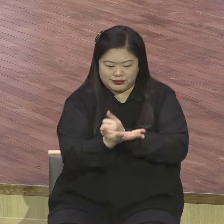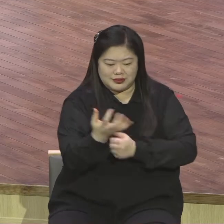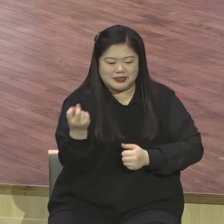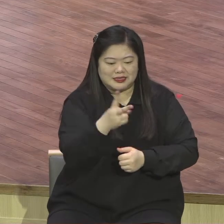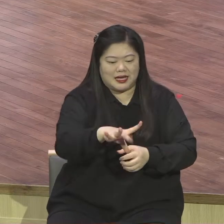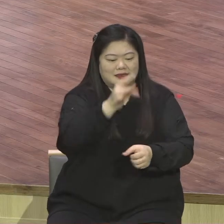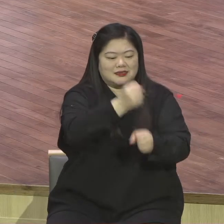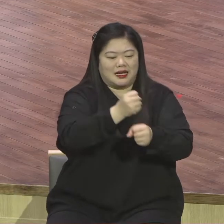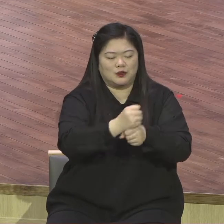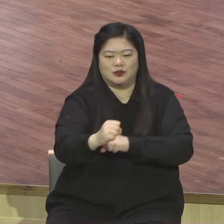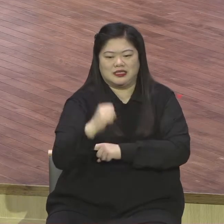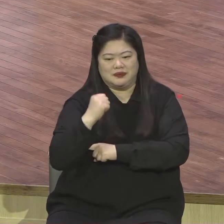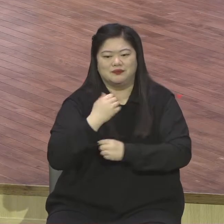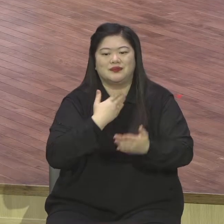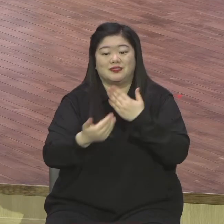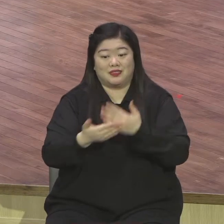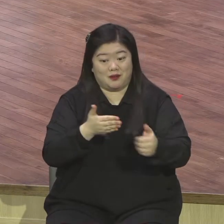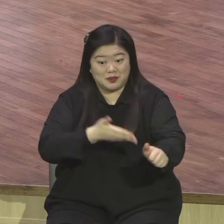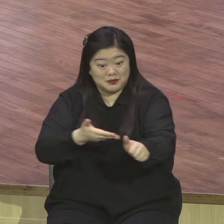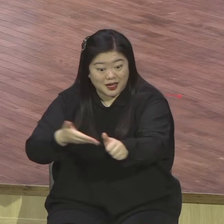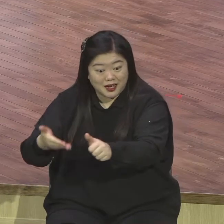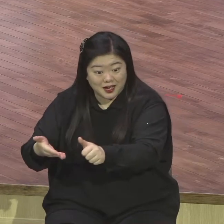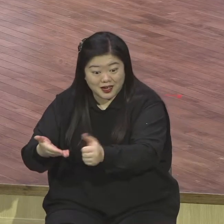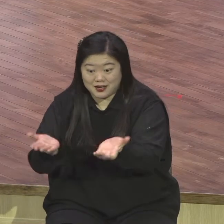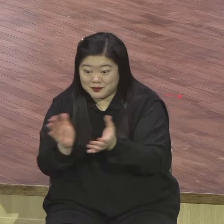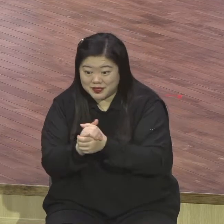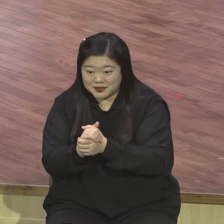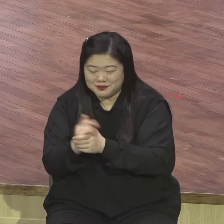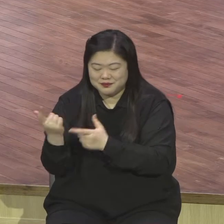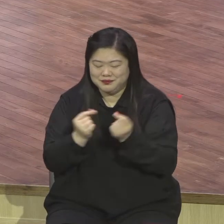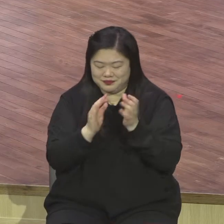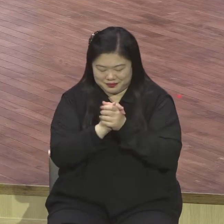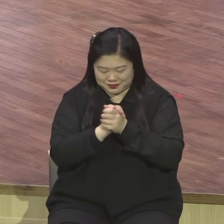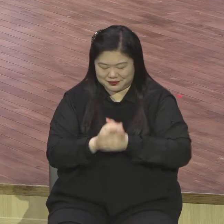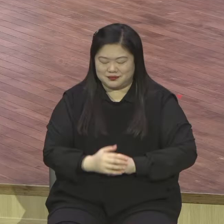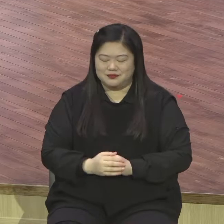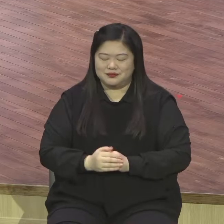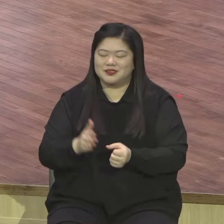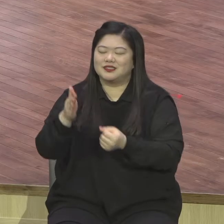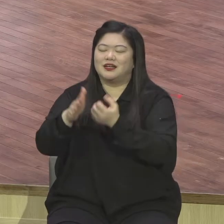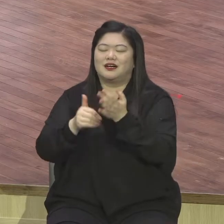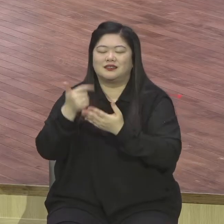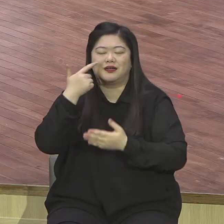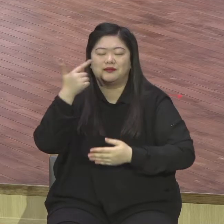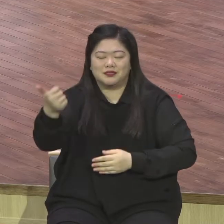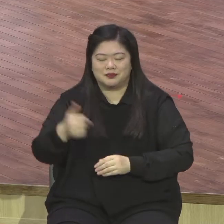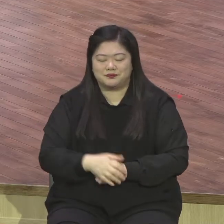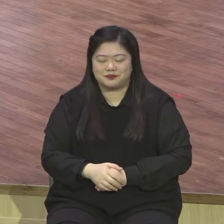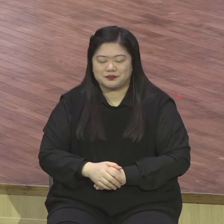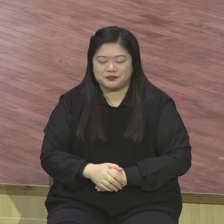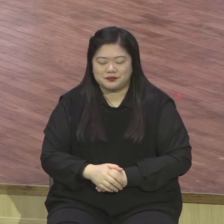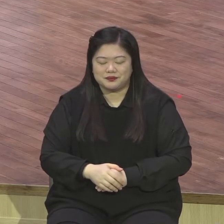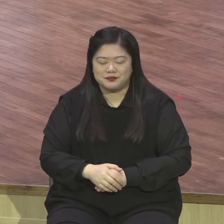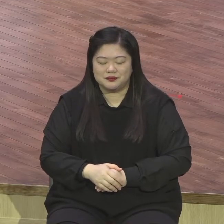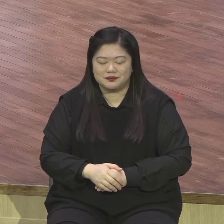주의므로 축복합니다 기도합시다 아버지 하나님 우리 예원계 모든 성도들 이렇게 불안하고